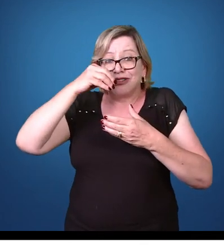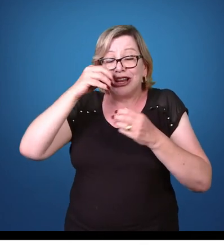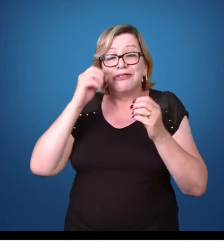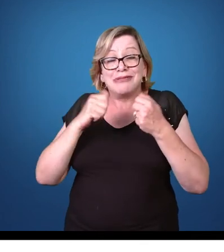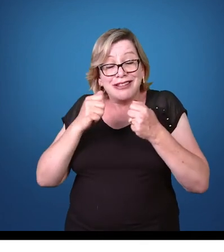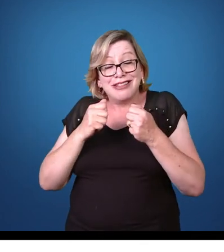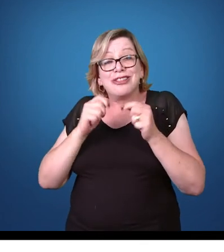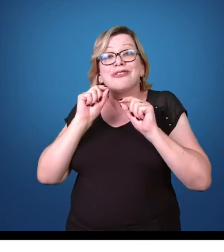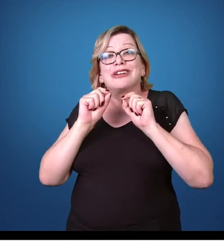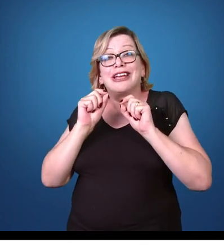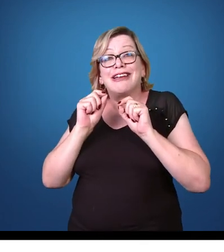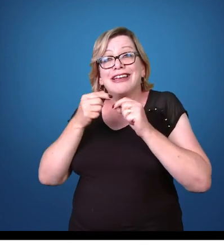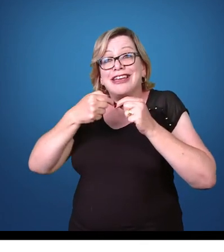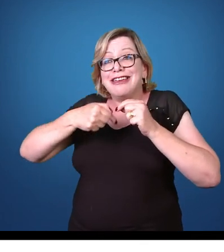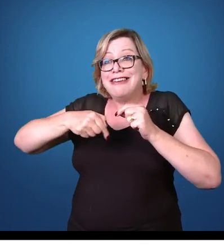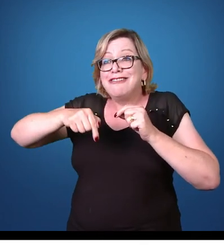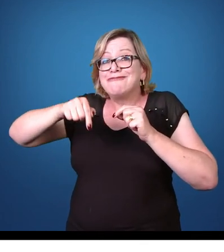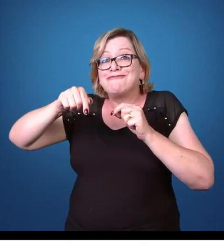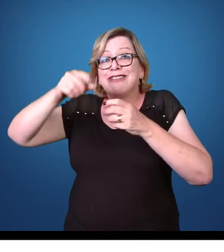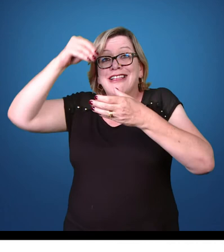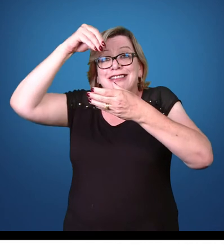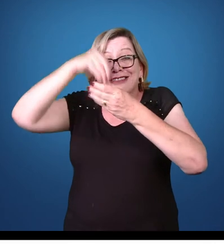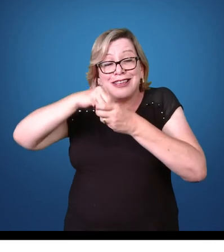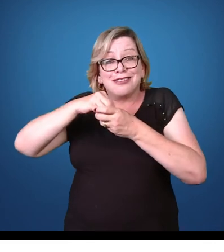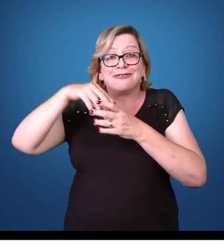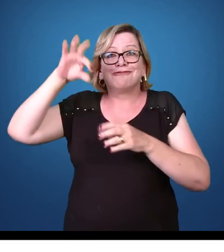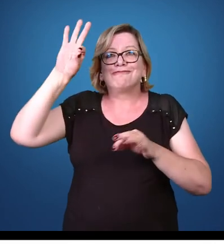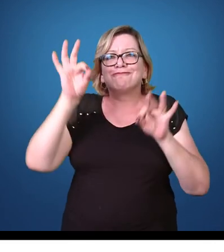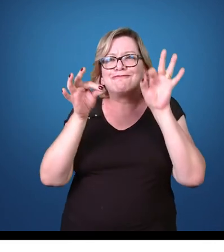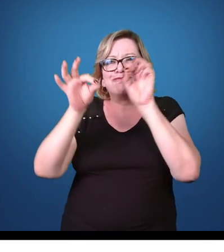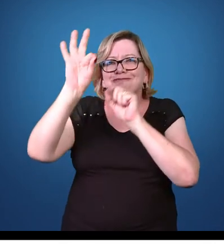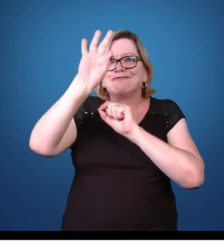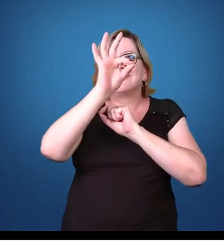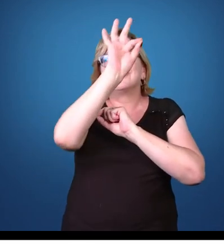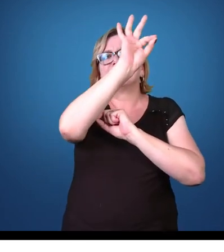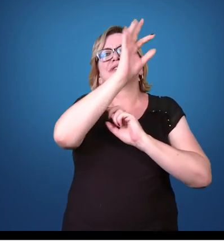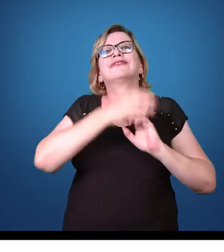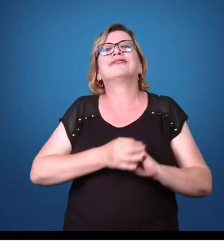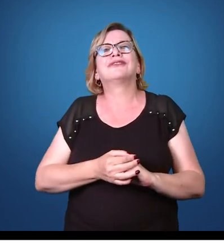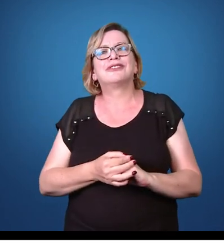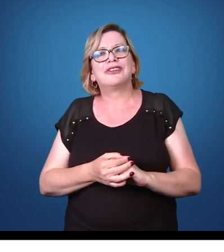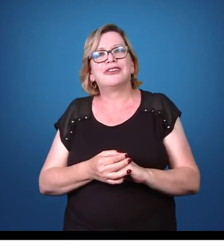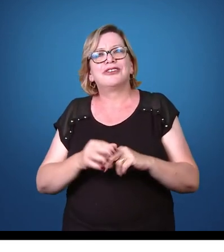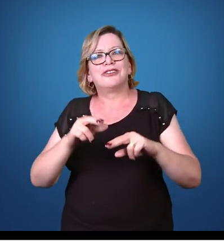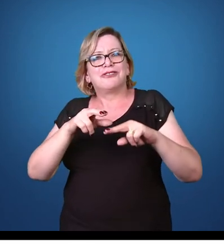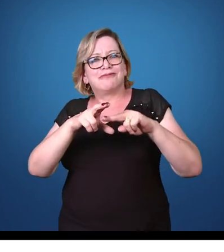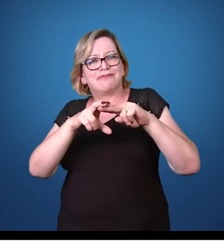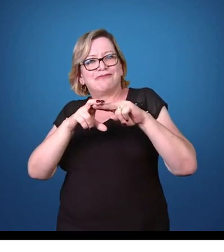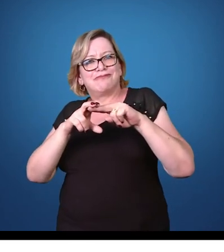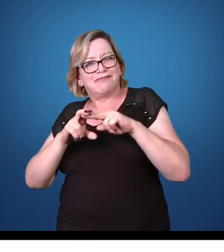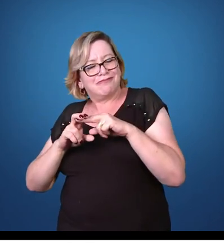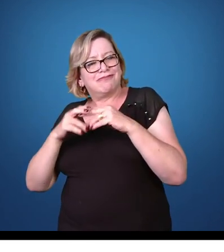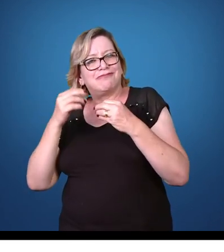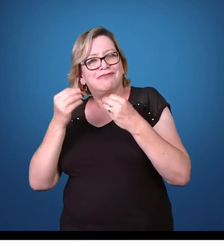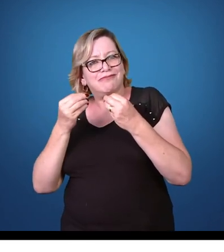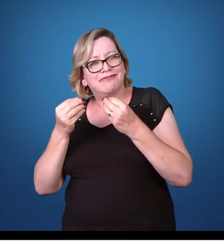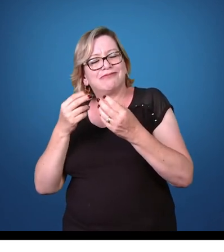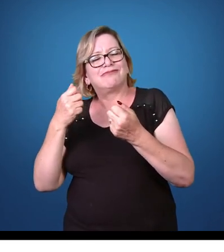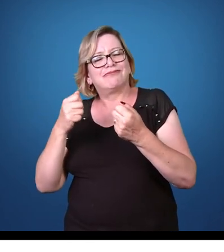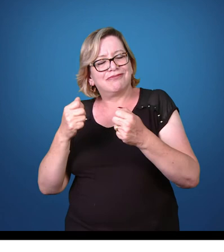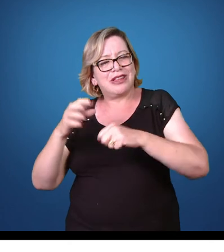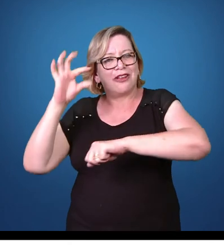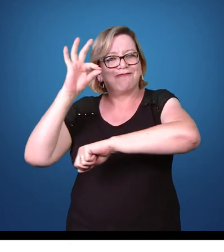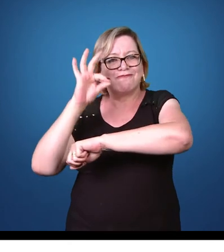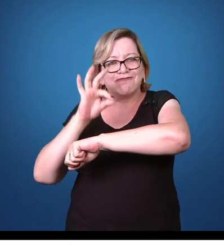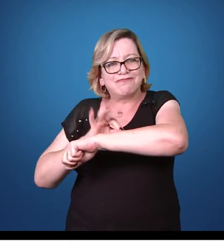anófolis. ou seja, necessita da picada do mosquito anófolis para essas formas darem continuidade